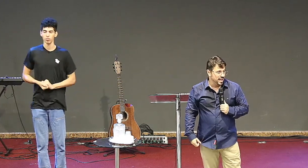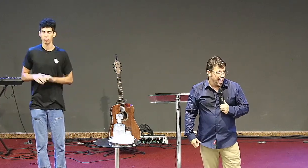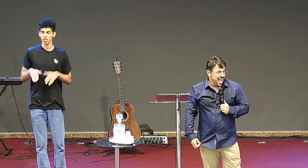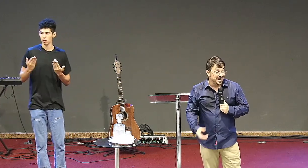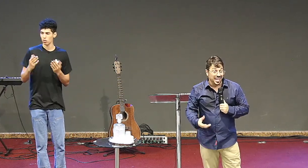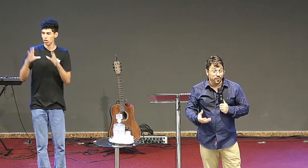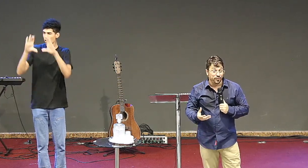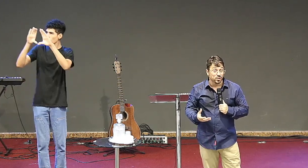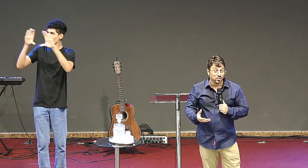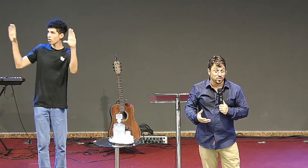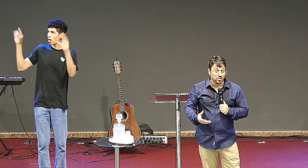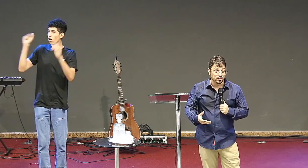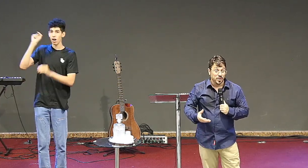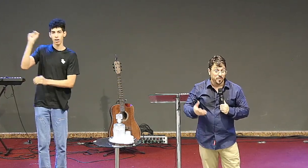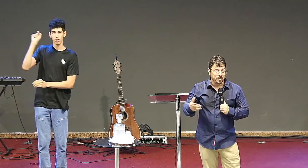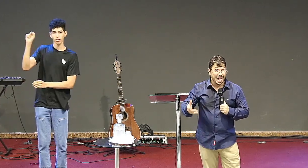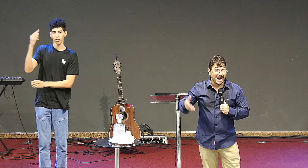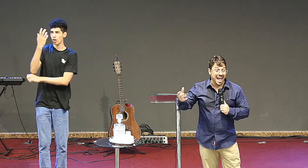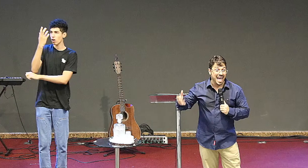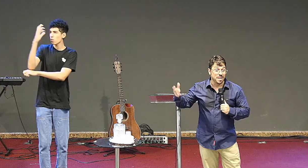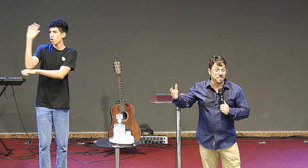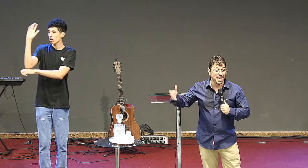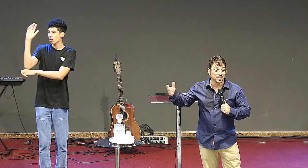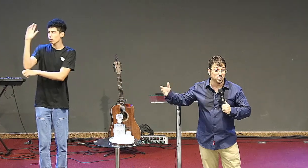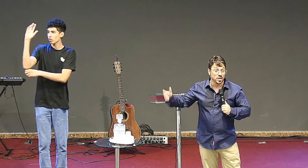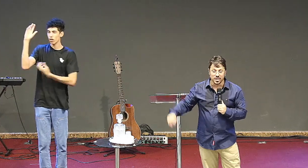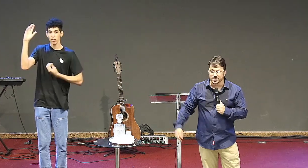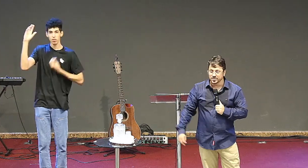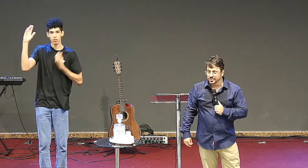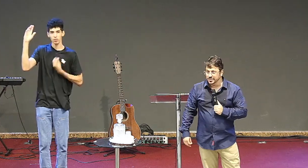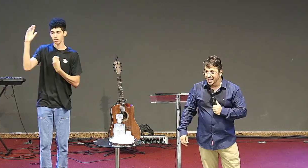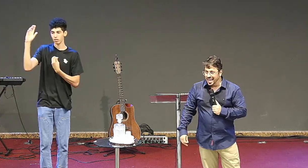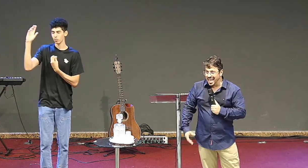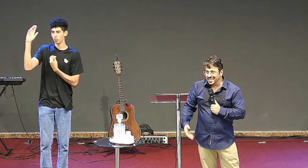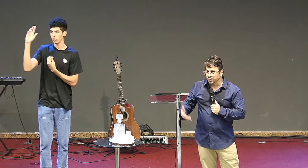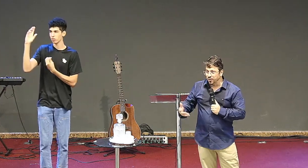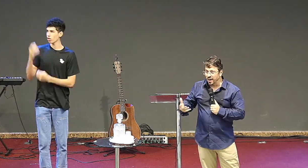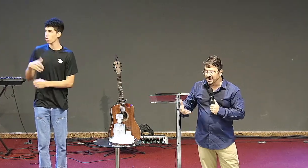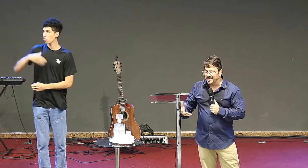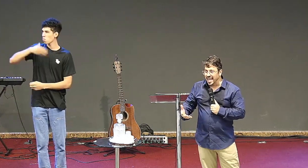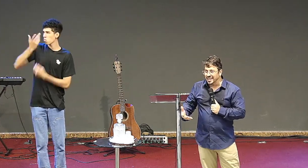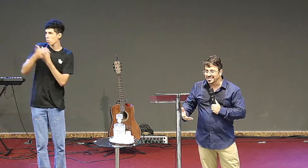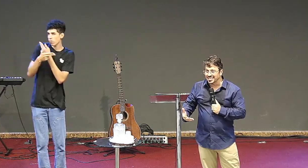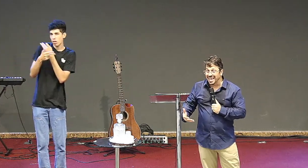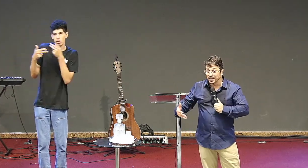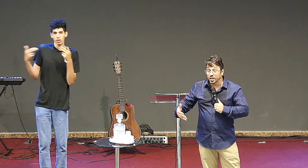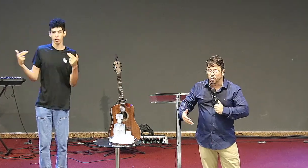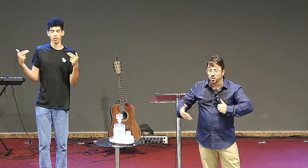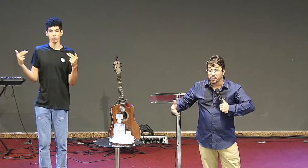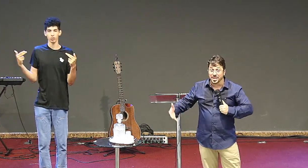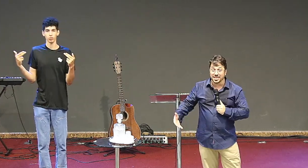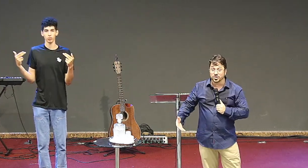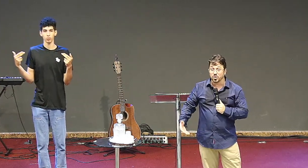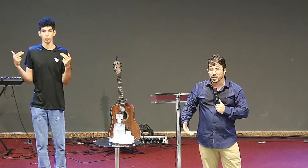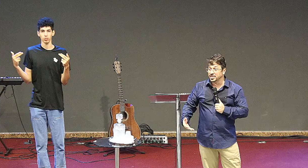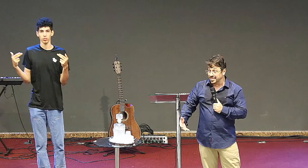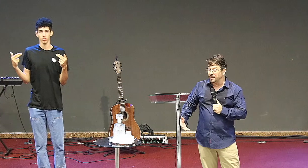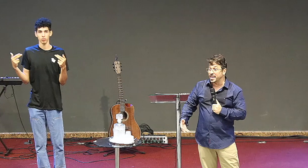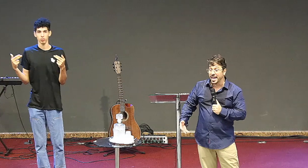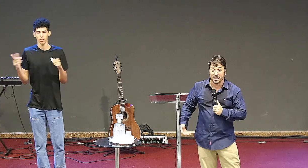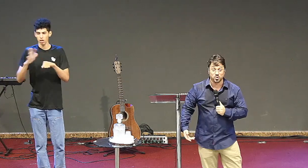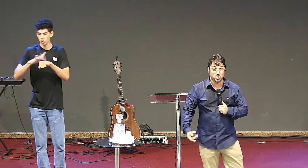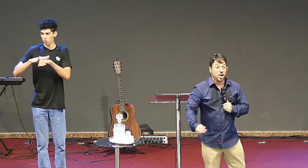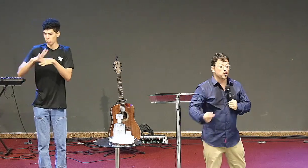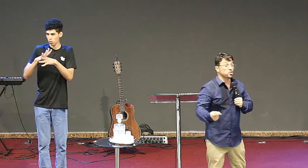ela tem frutos para cada mês do ano e as folhas dela servem de cura para as nações você